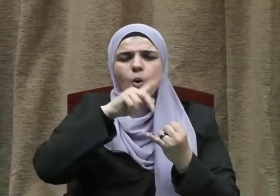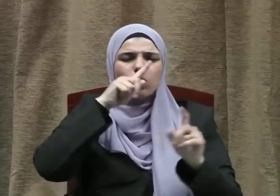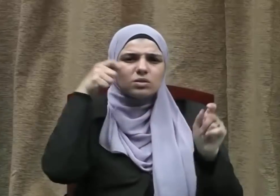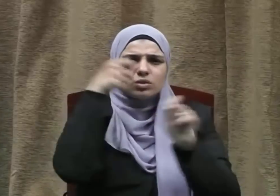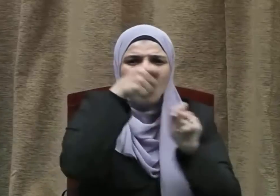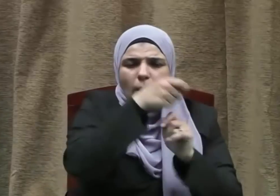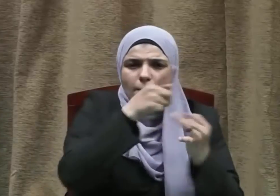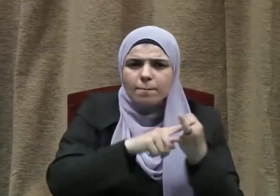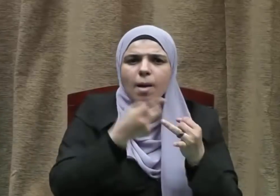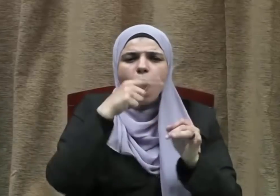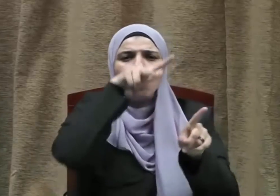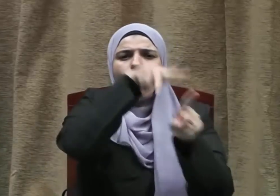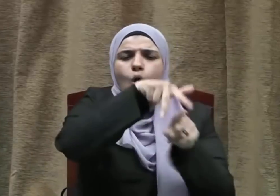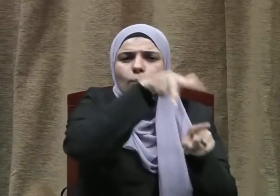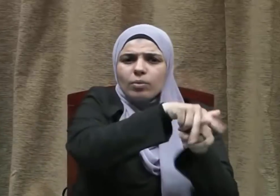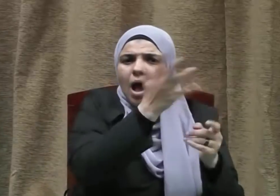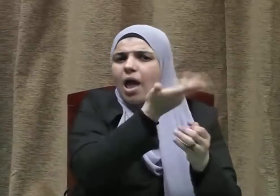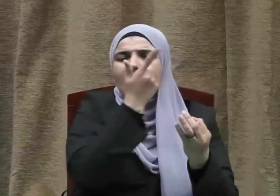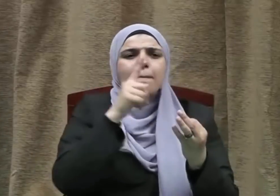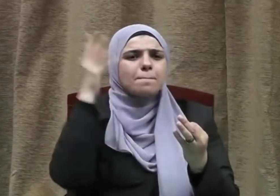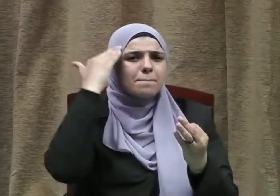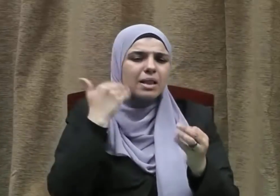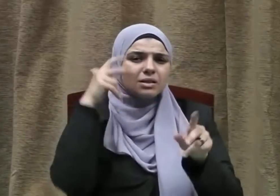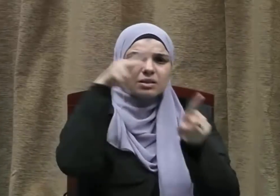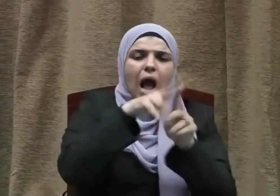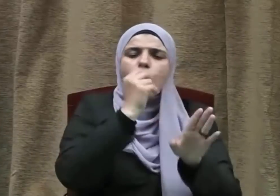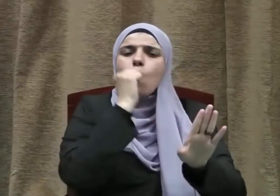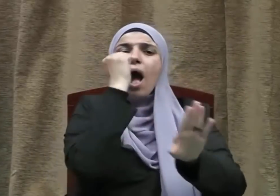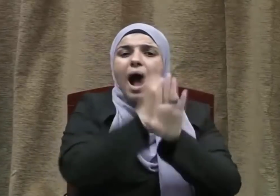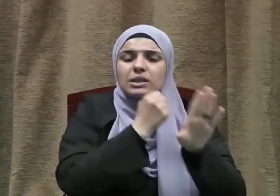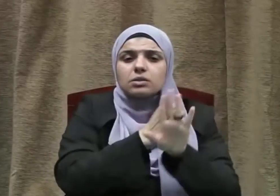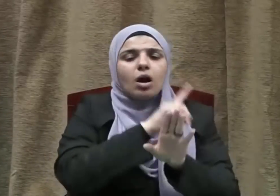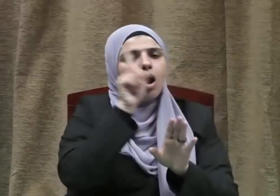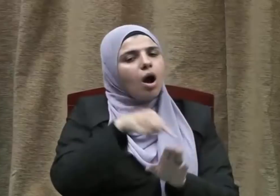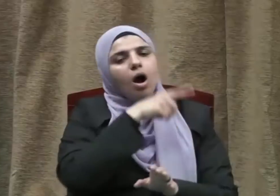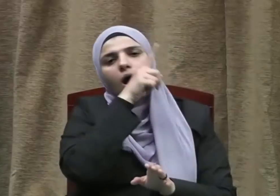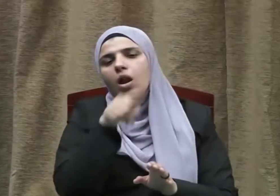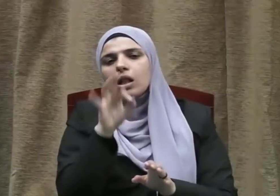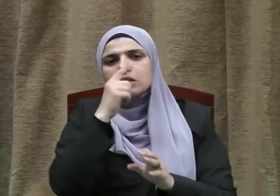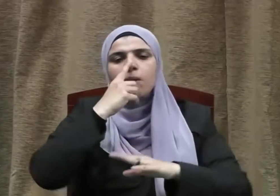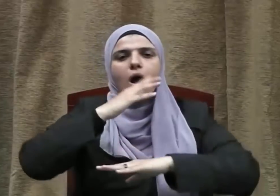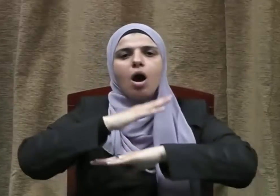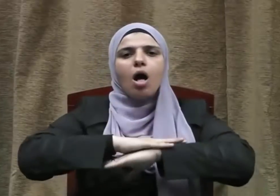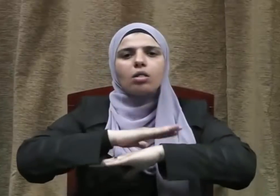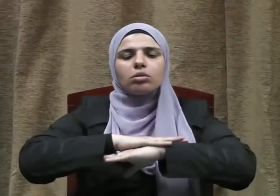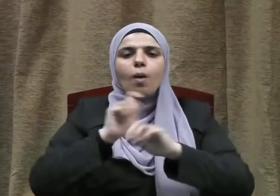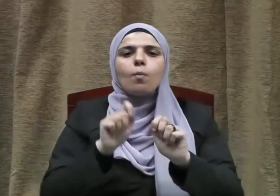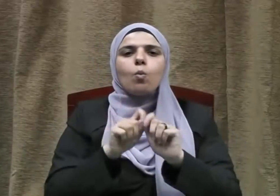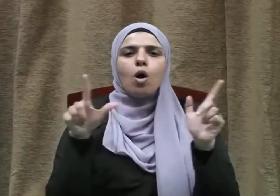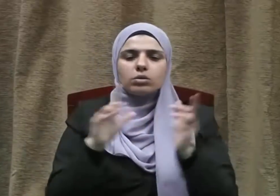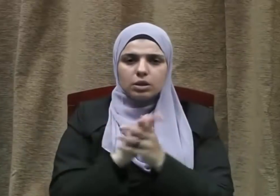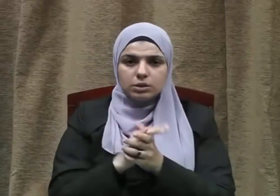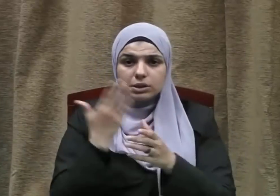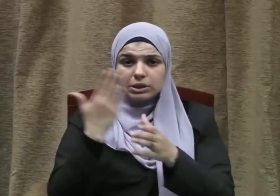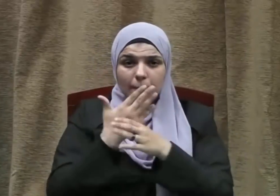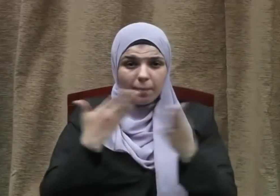أو لاعتداء على أعراضهم أو الغدر بهم بأي صورة من الصور